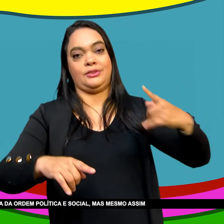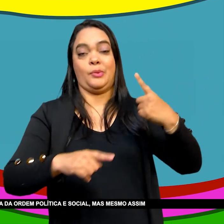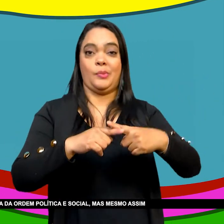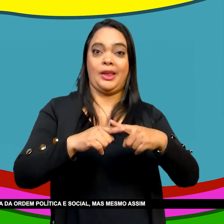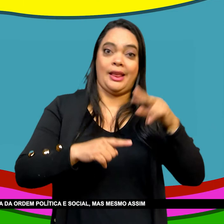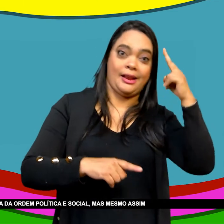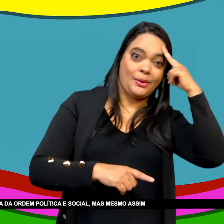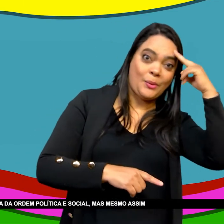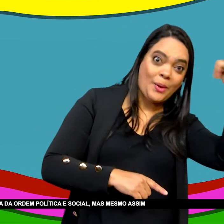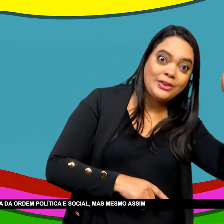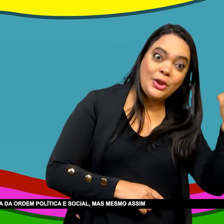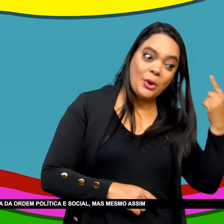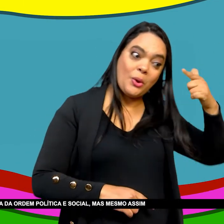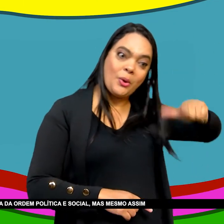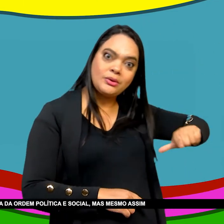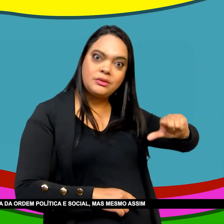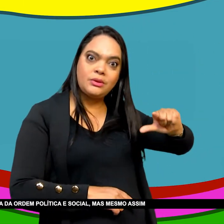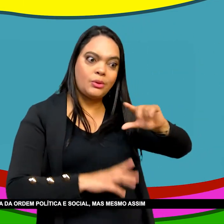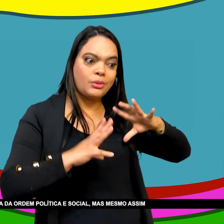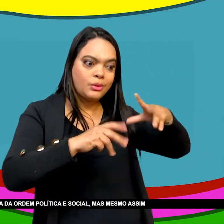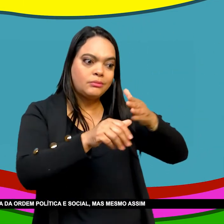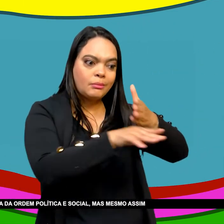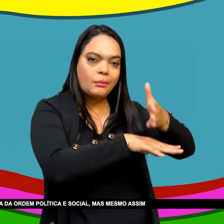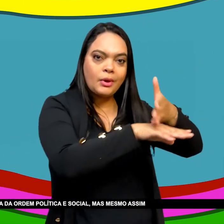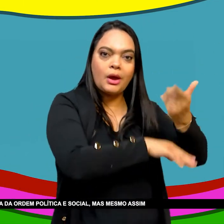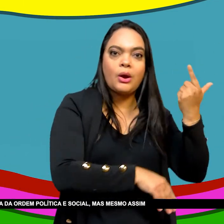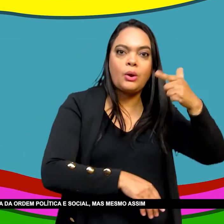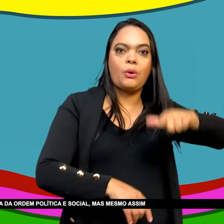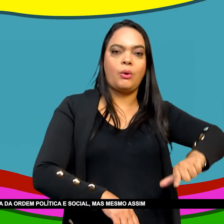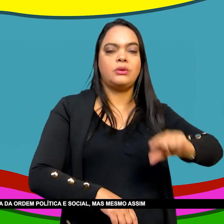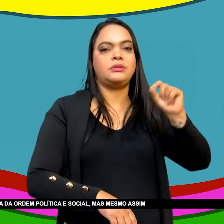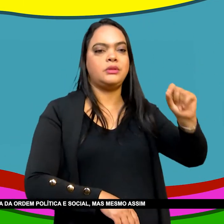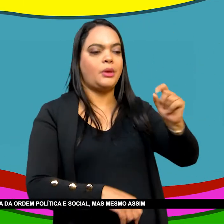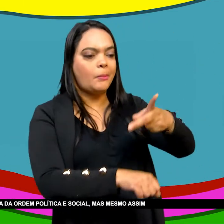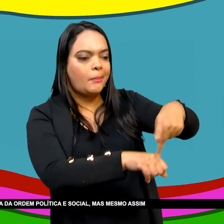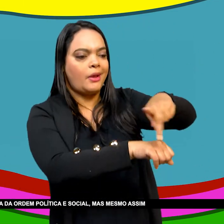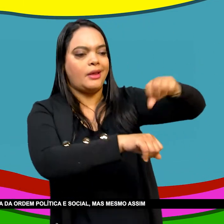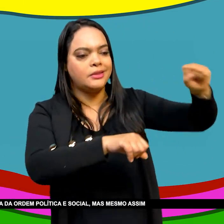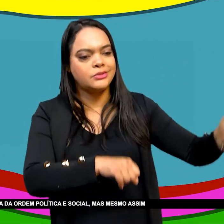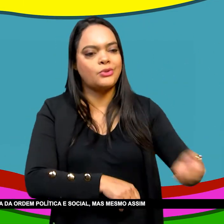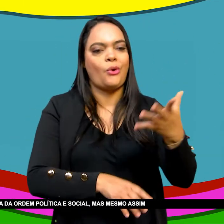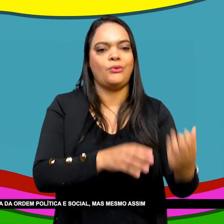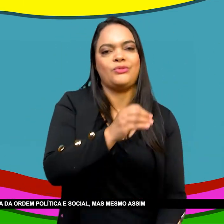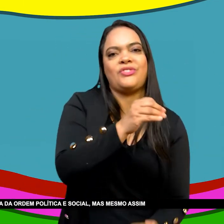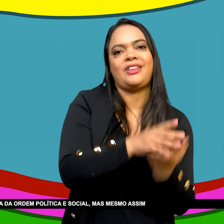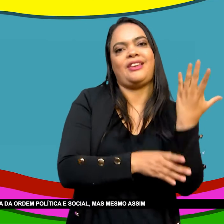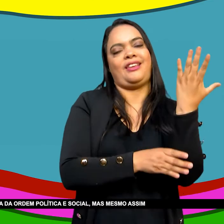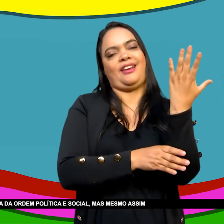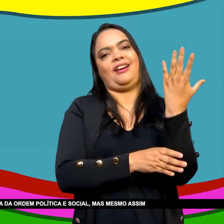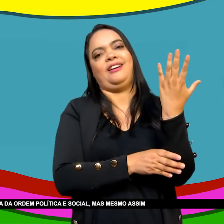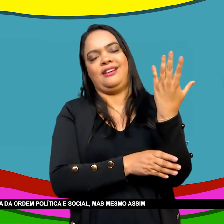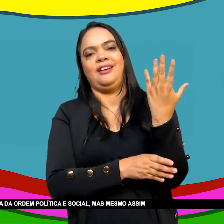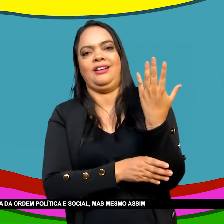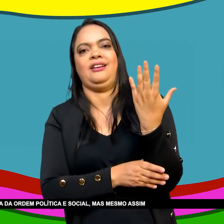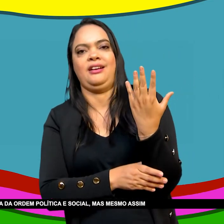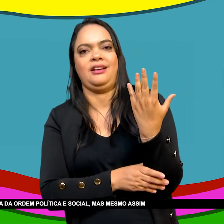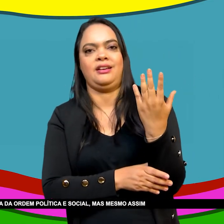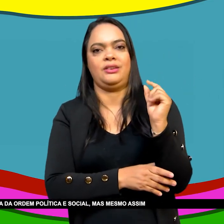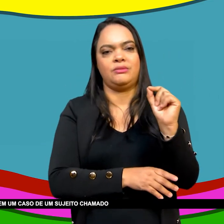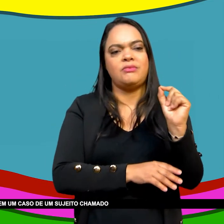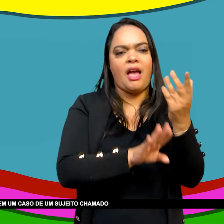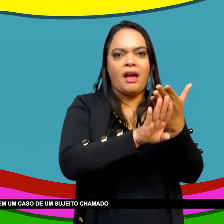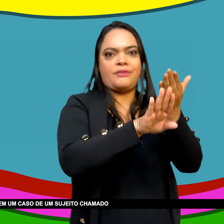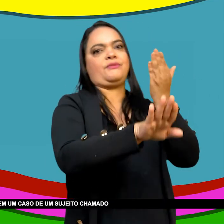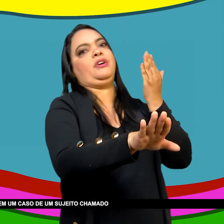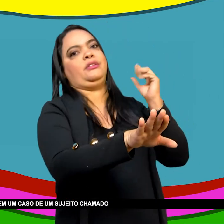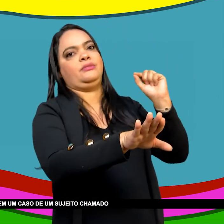Se pronunciar Dessa maneira Pela dissolução Violenta Da ordem Política e social Mas mesmo